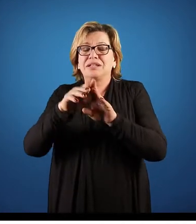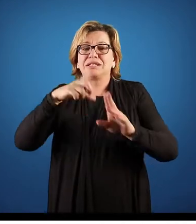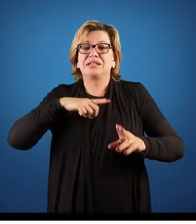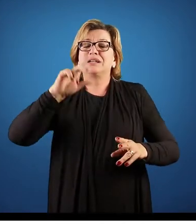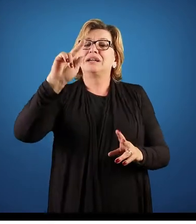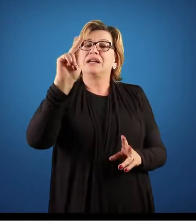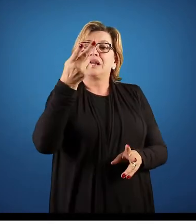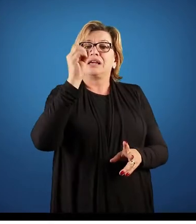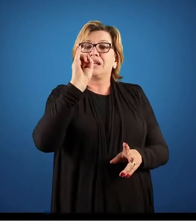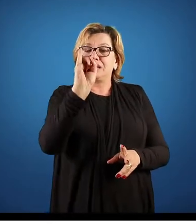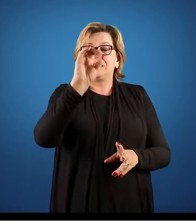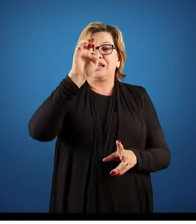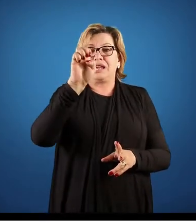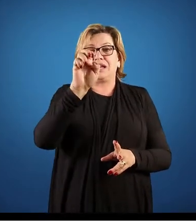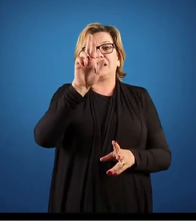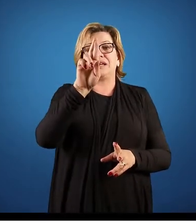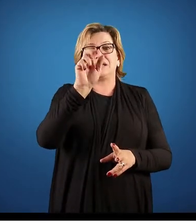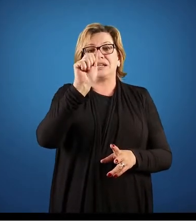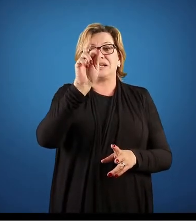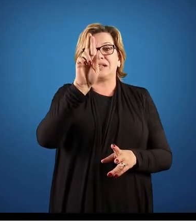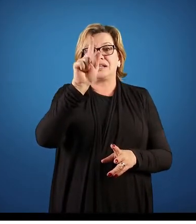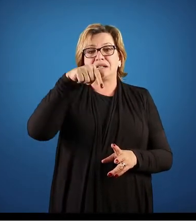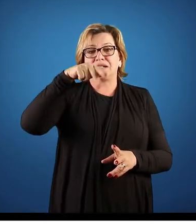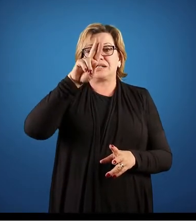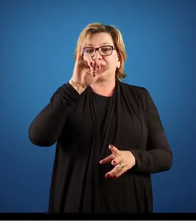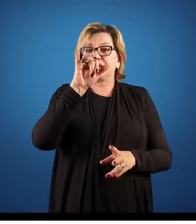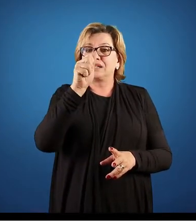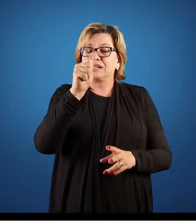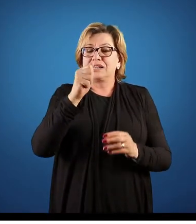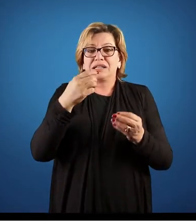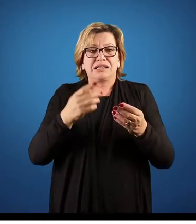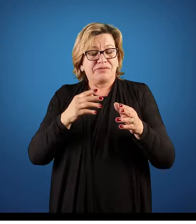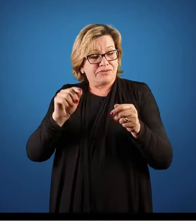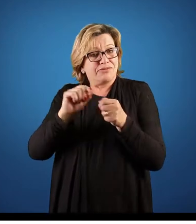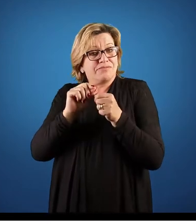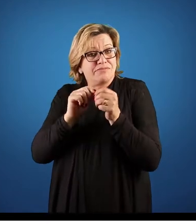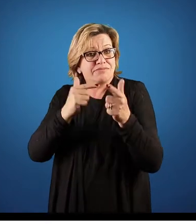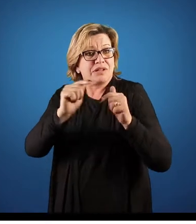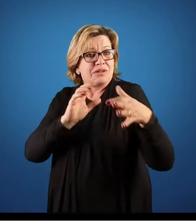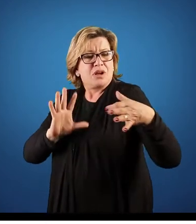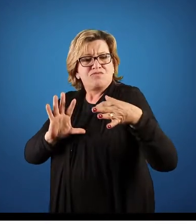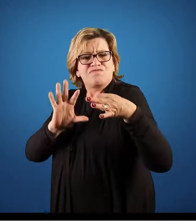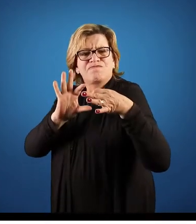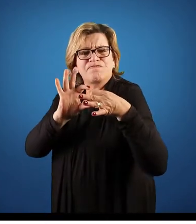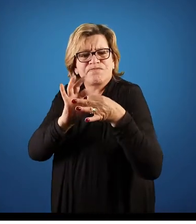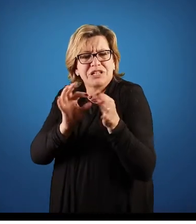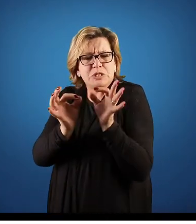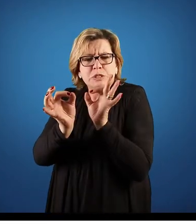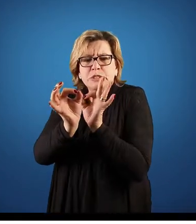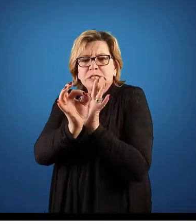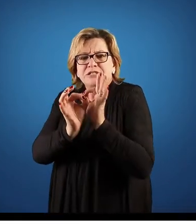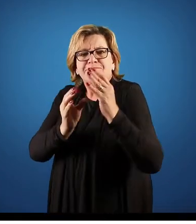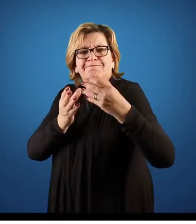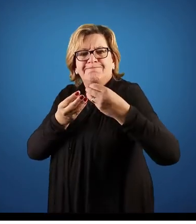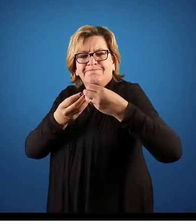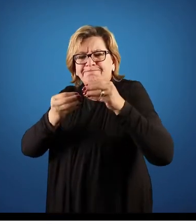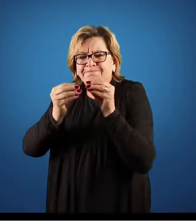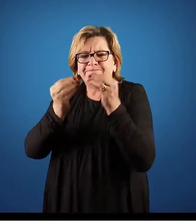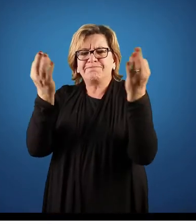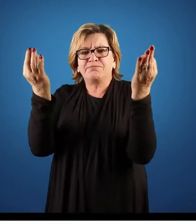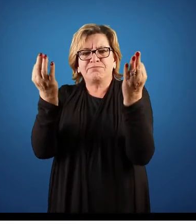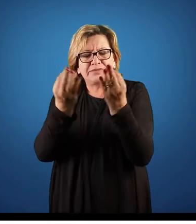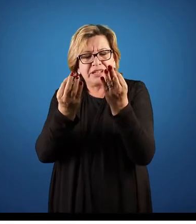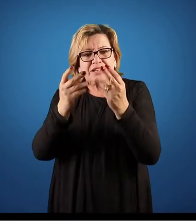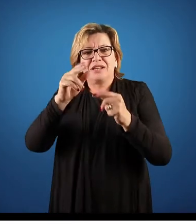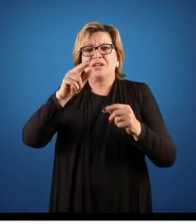dentro dessa organização, fazendo com que as coisas trabalhem em consonância, como se fossem engrenagens do processo, fazendo com que